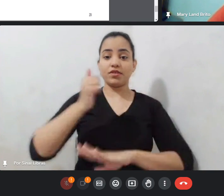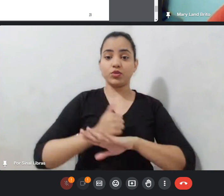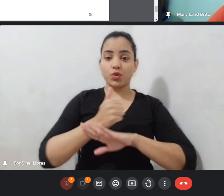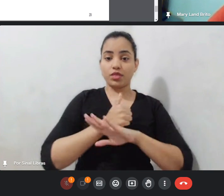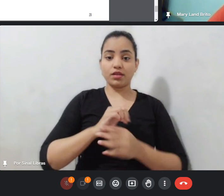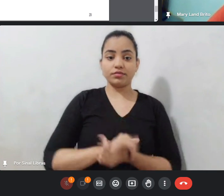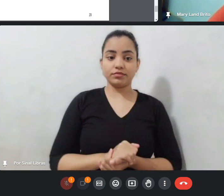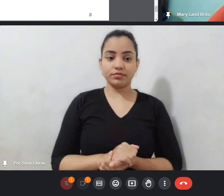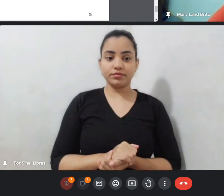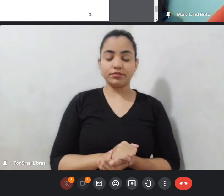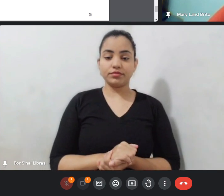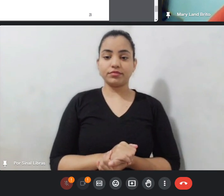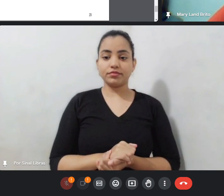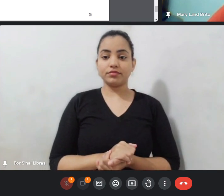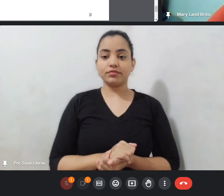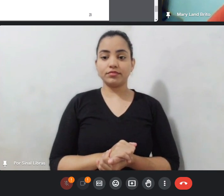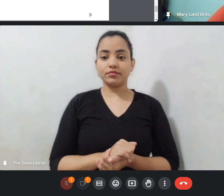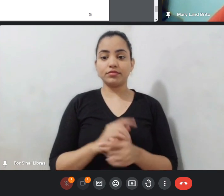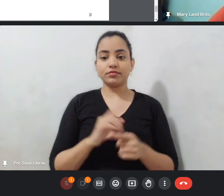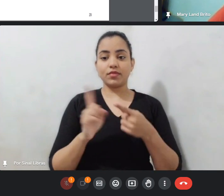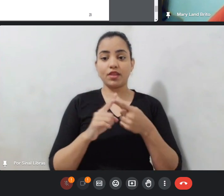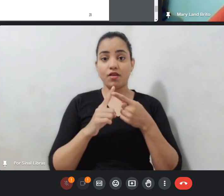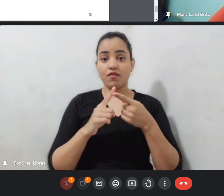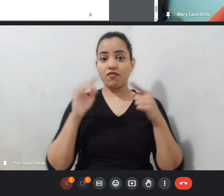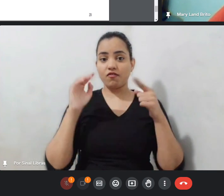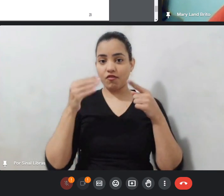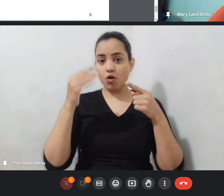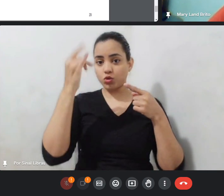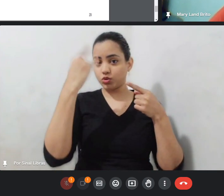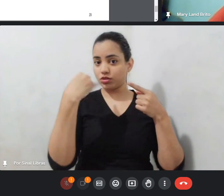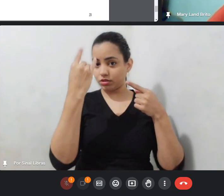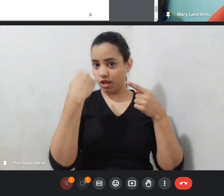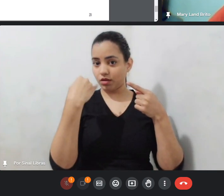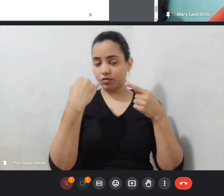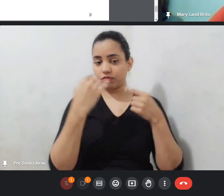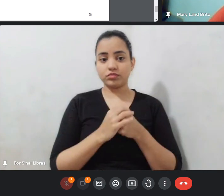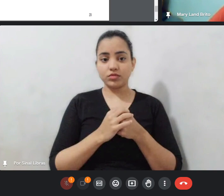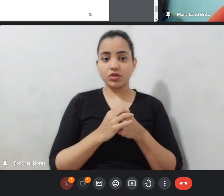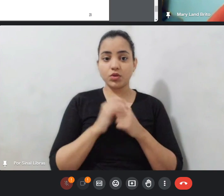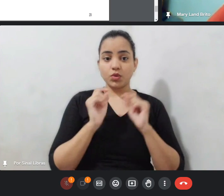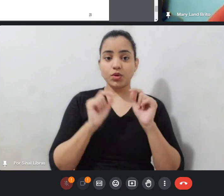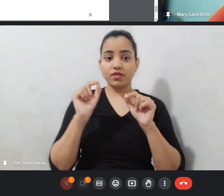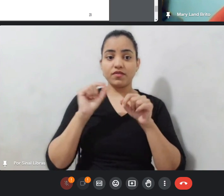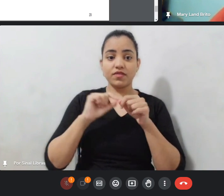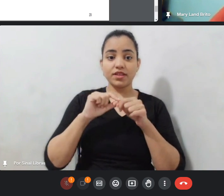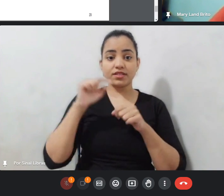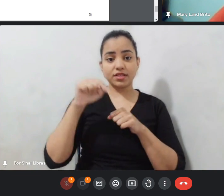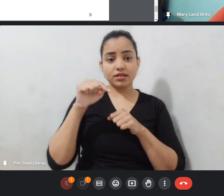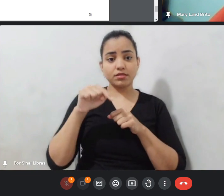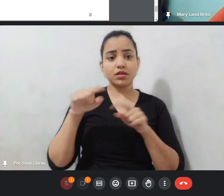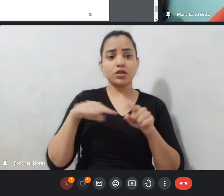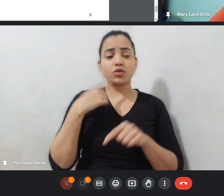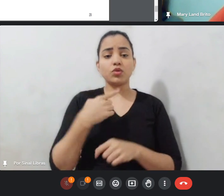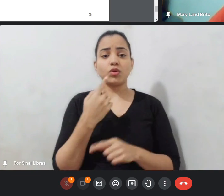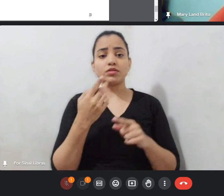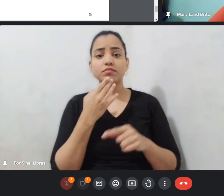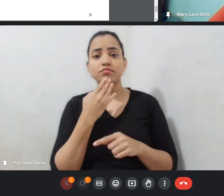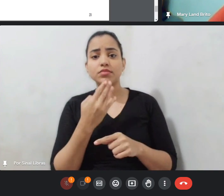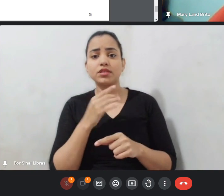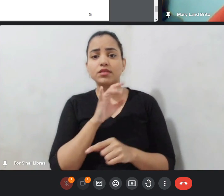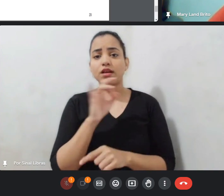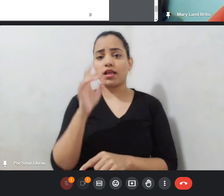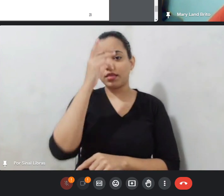a audiodescrição comunita para a série. E foi isso que a gente fez aqui. E a gente pede também para que cada pessoa, antes que faça uma pergunta, possa se